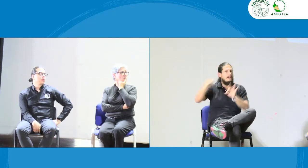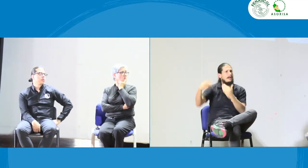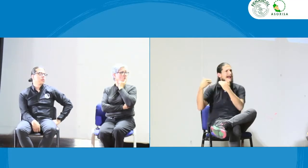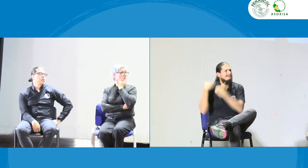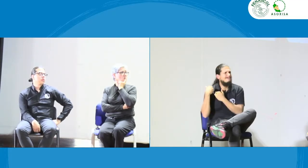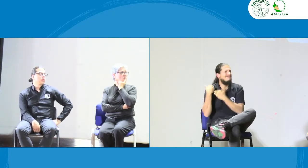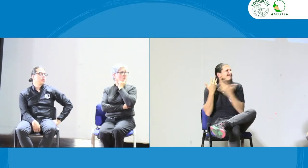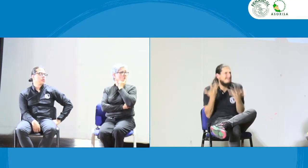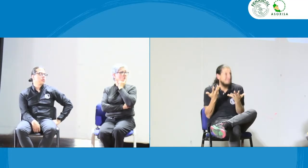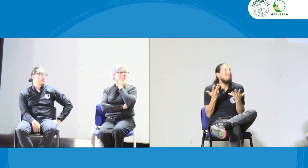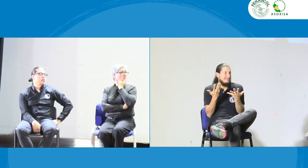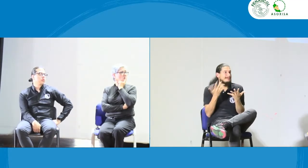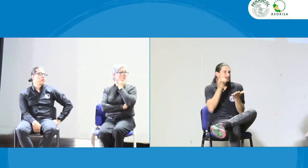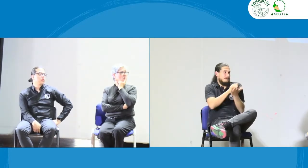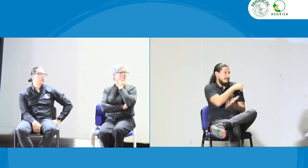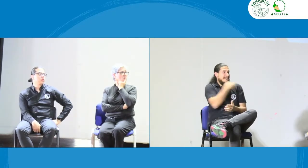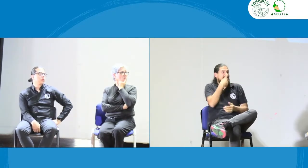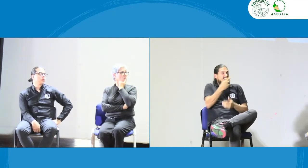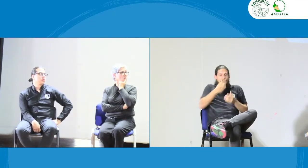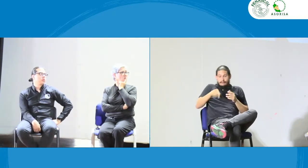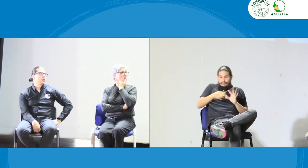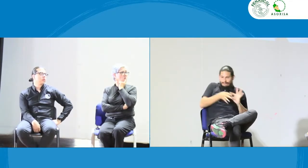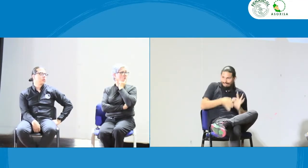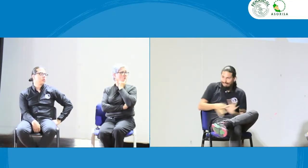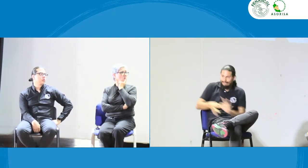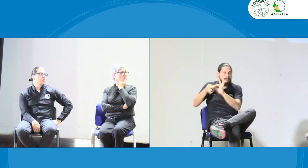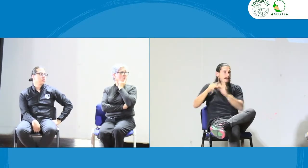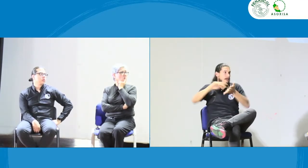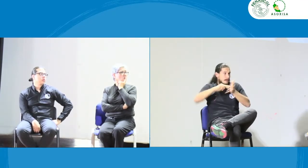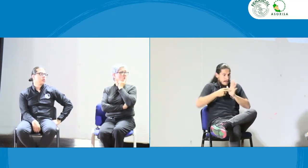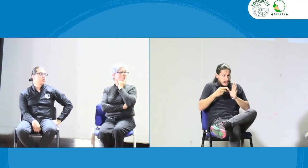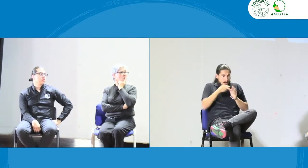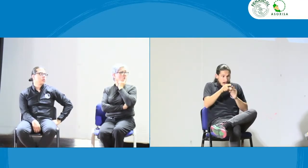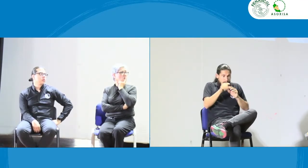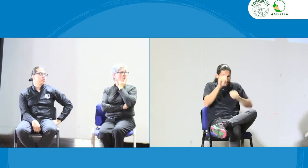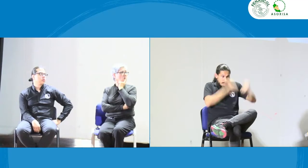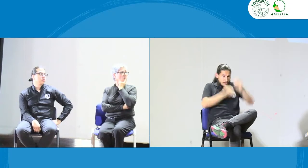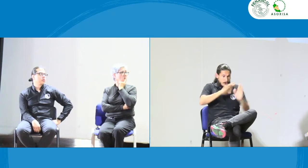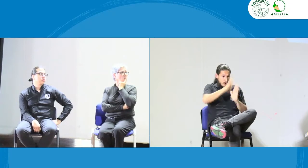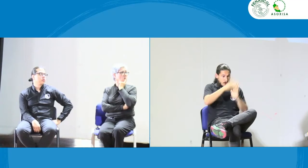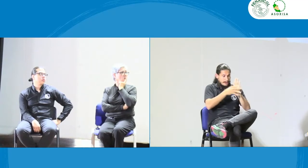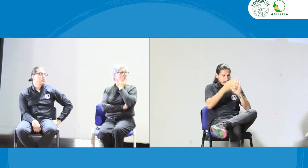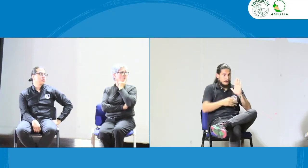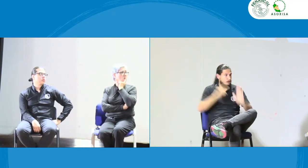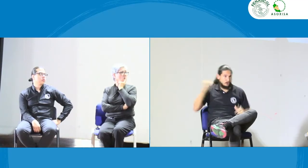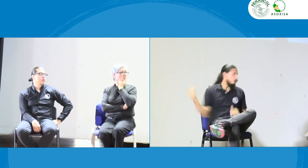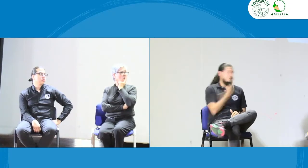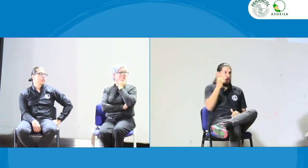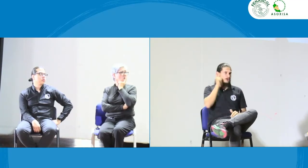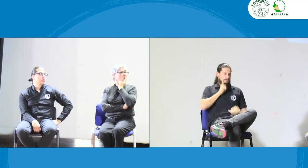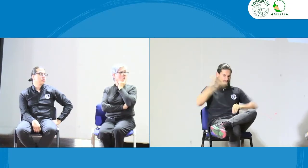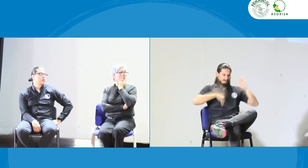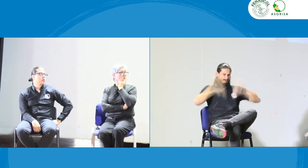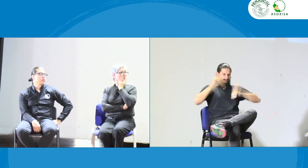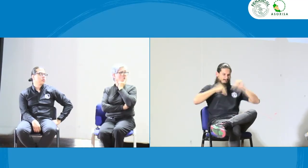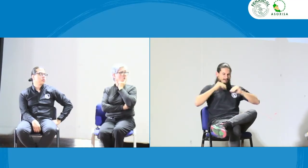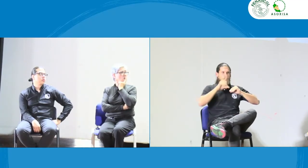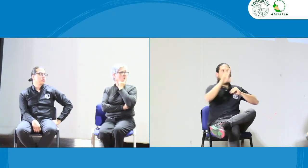de interpretación oyente, pero entonces de ahí nace, como lo menciona John. entonces ese diseño del código de ética no